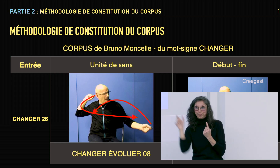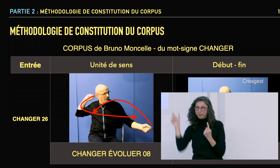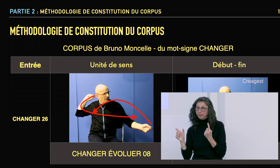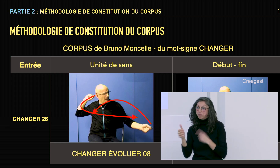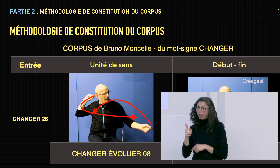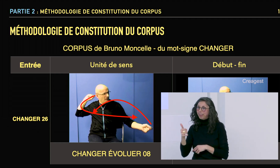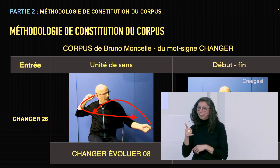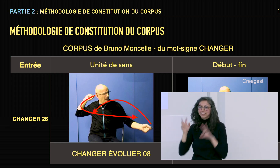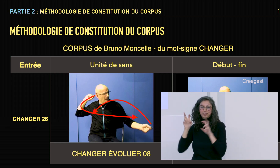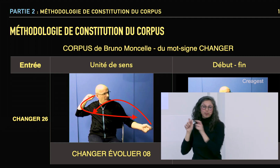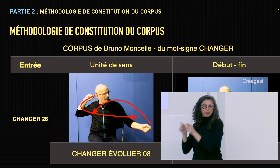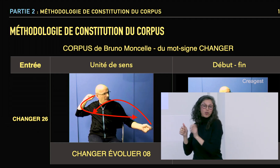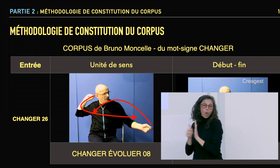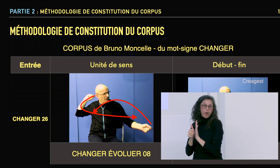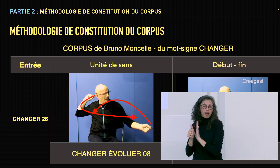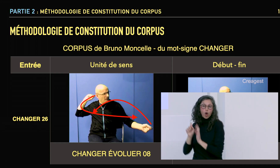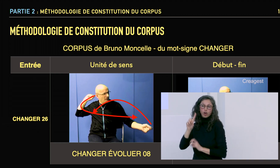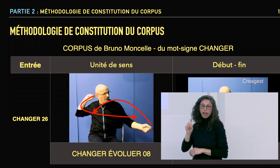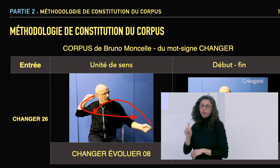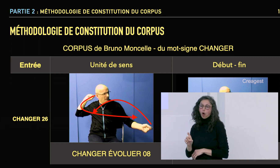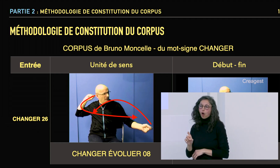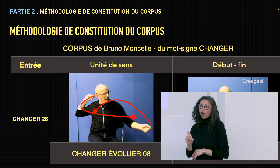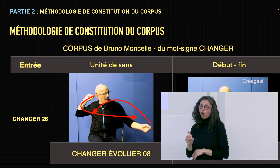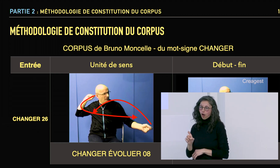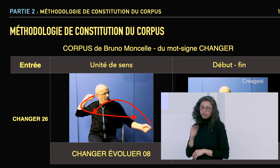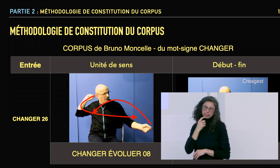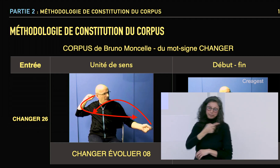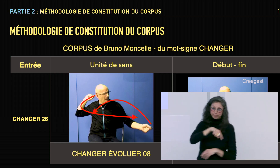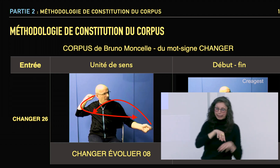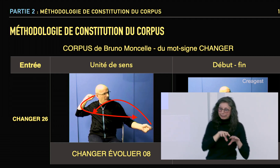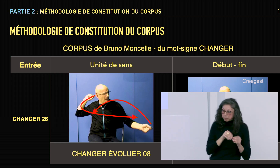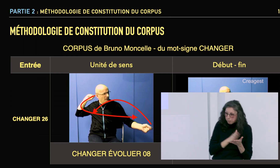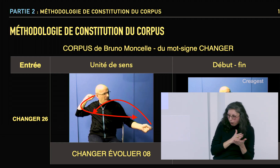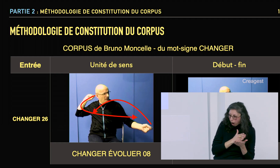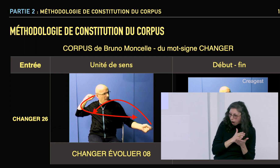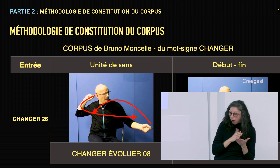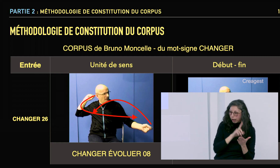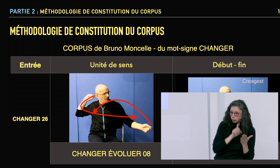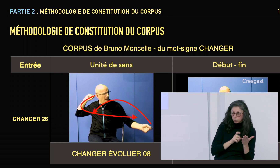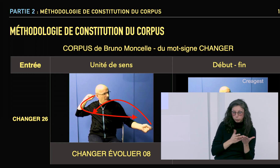Donc Bruno ne s'exprime pas tout seul. Il s'exprime en face de Marie-Thérèse Lillier qui avait le rôle d'enquêtrice.